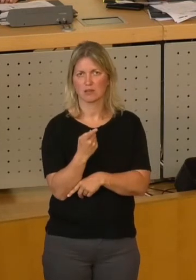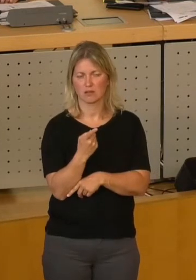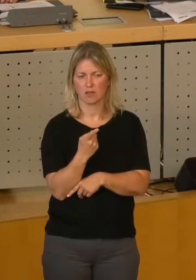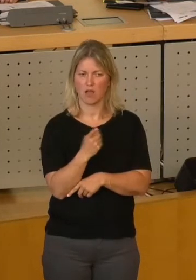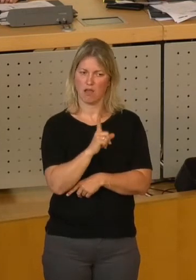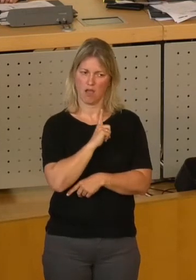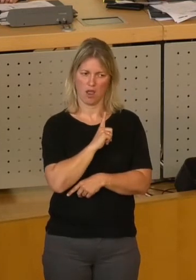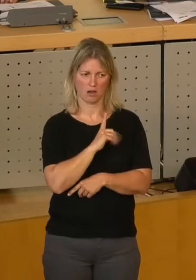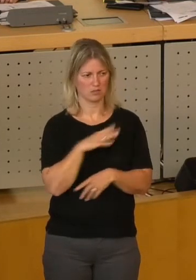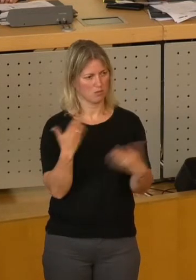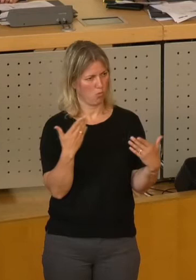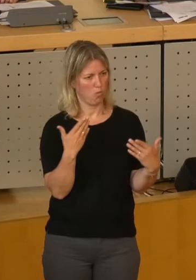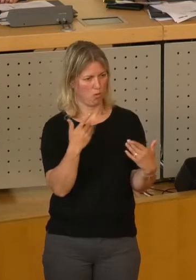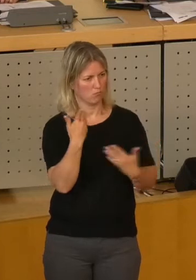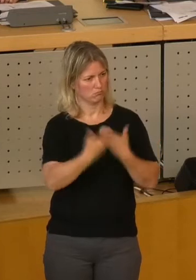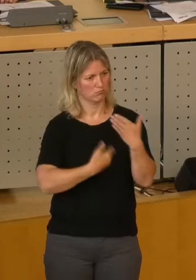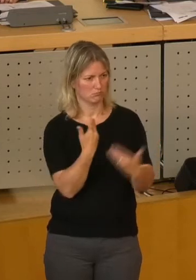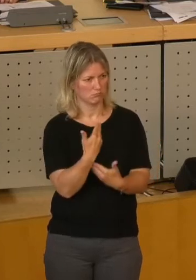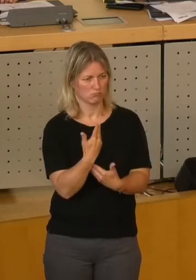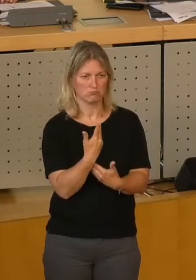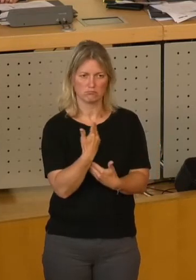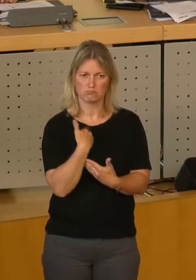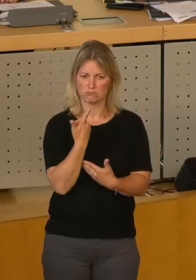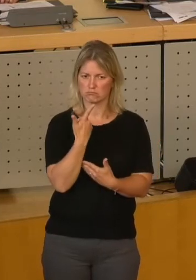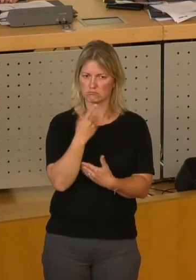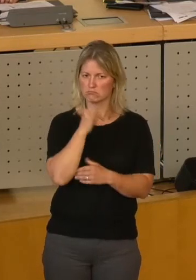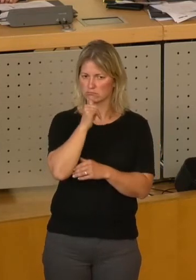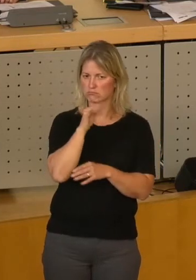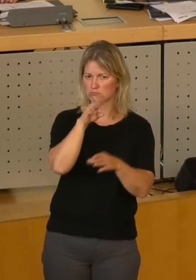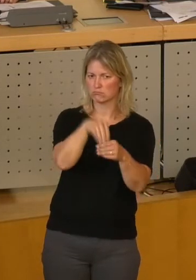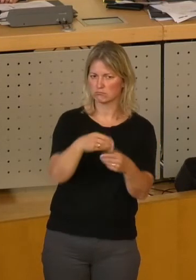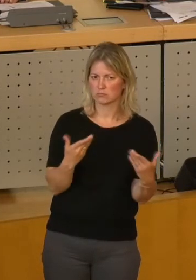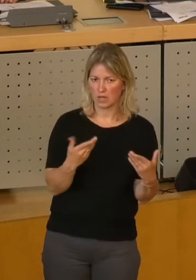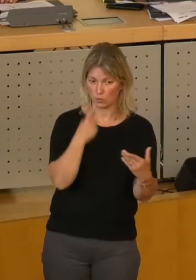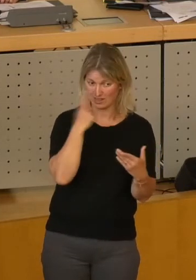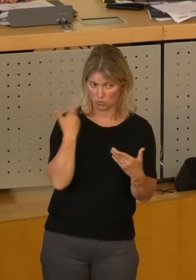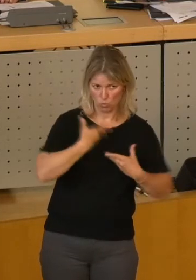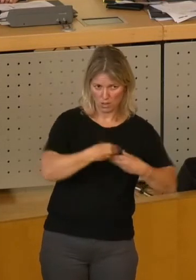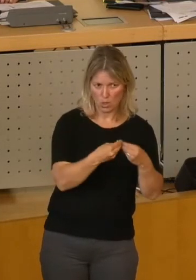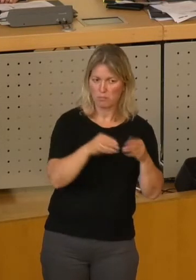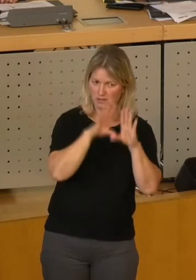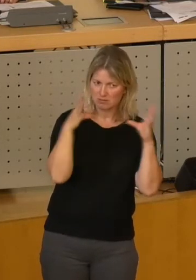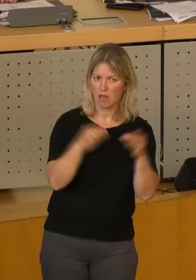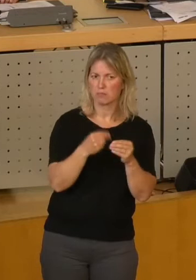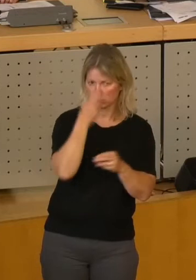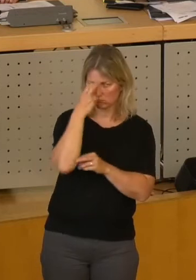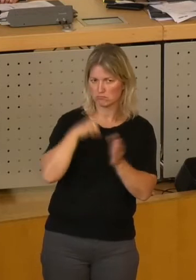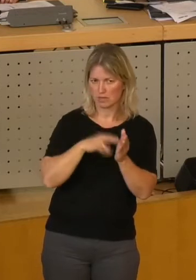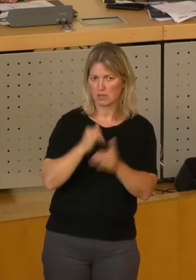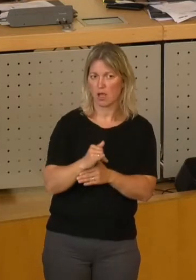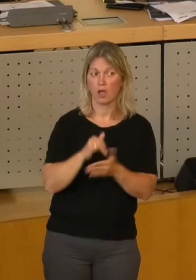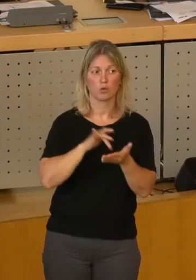grundsätzlich zu. Das heißt, wenn das übernommen wird, auch insgesamt, weil es natürlich Recht des Stadtrates ist,